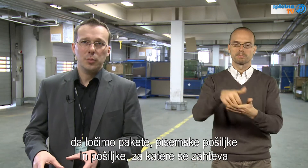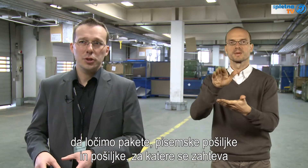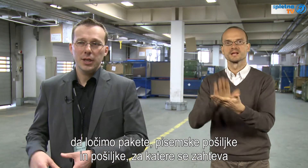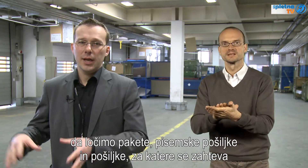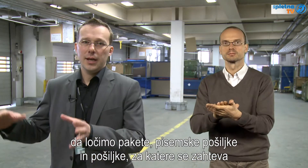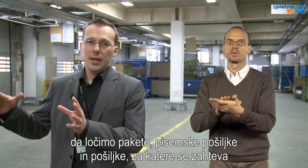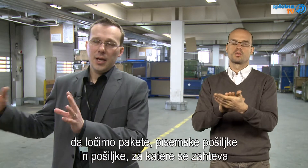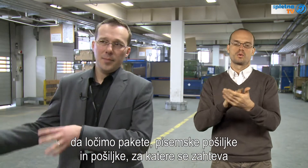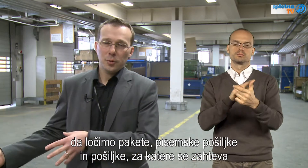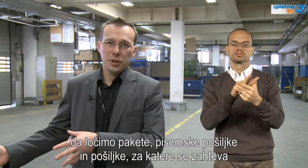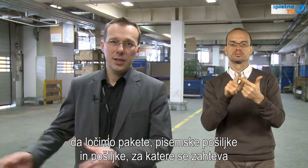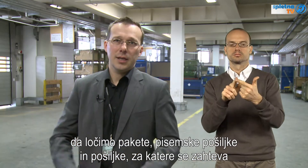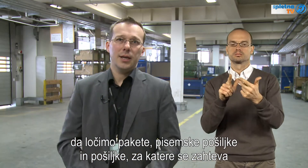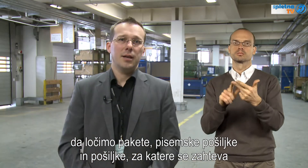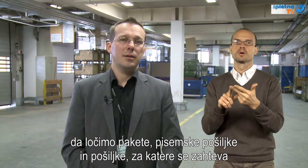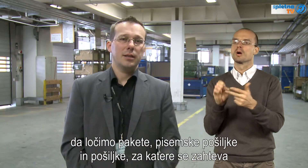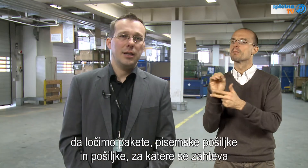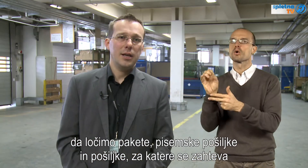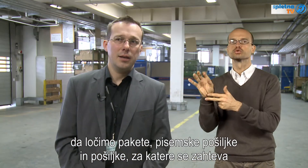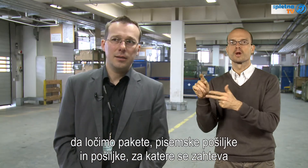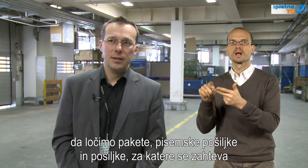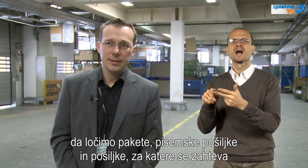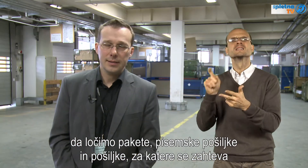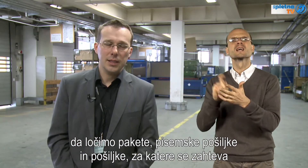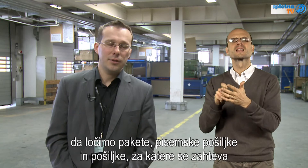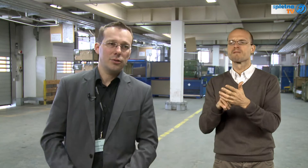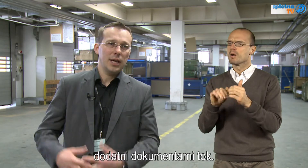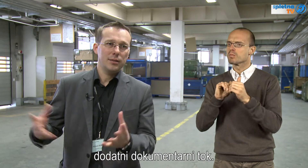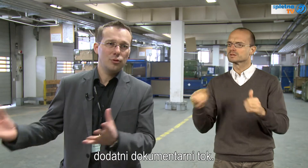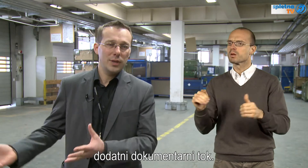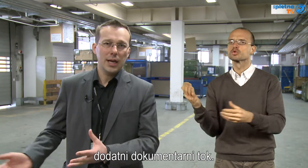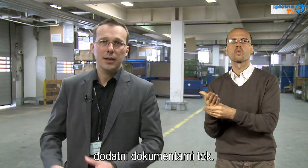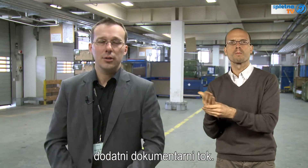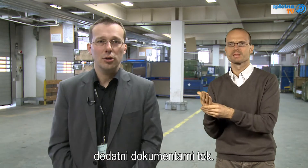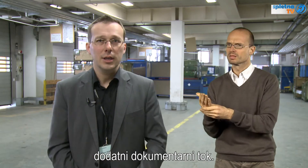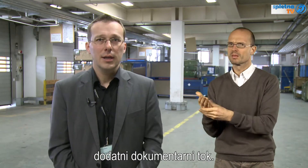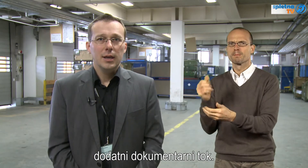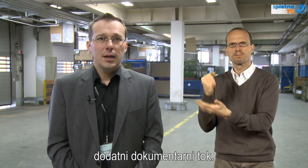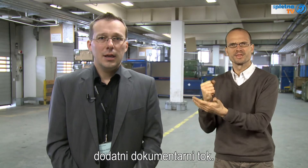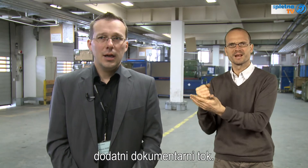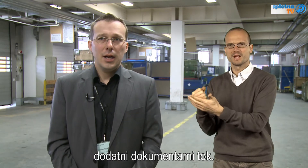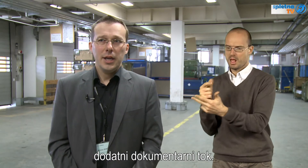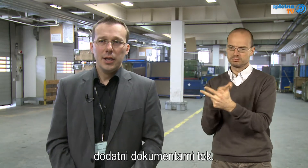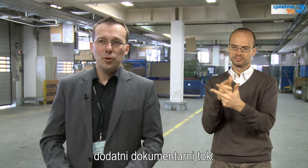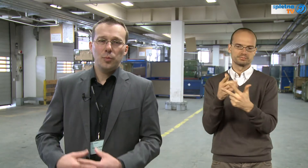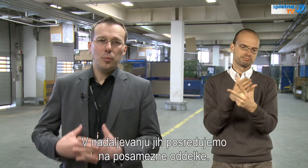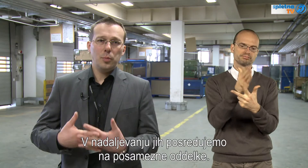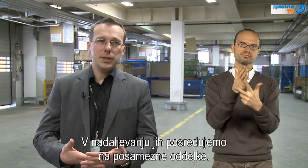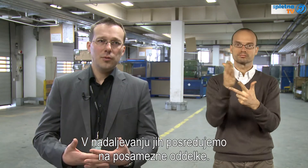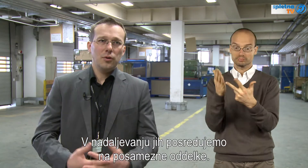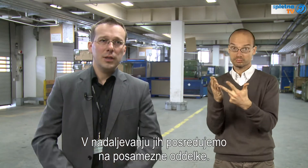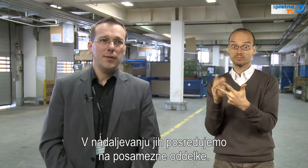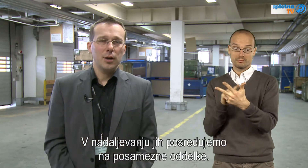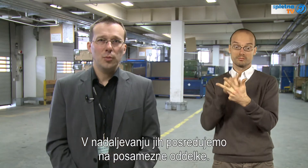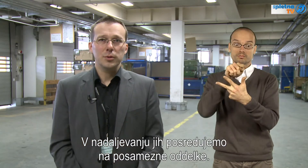pisenske pošiljke in pa pošiljke, katere se zahteva še dodaten dokumentarni tok in jih v